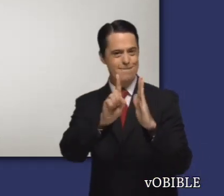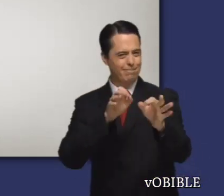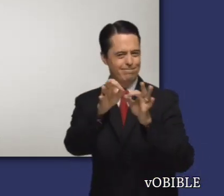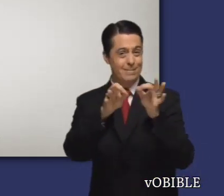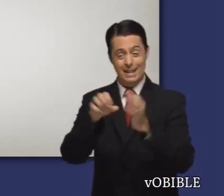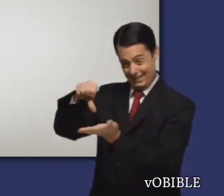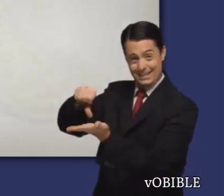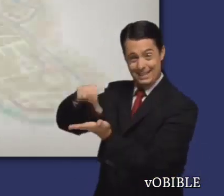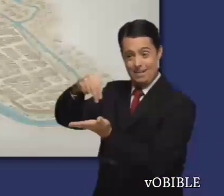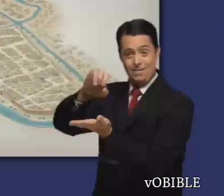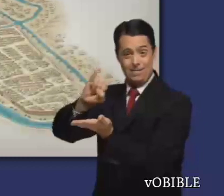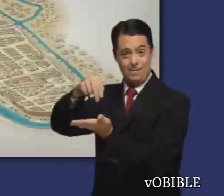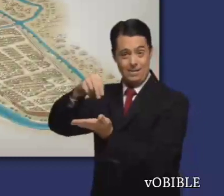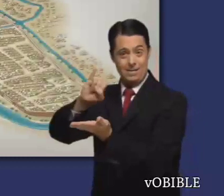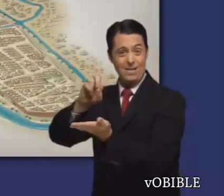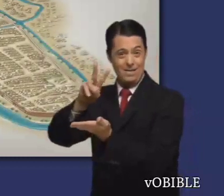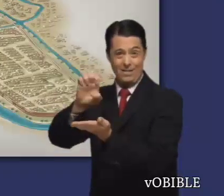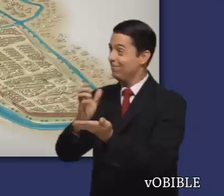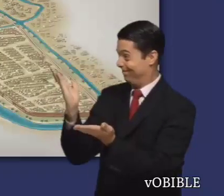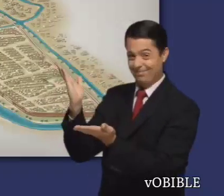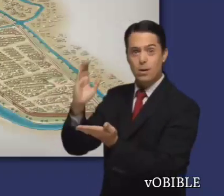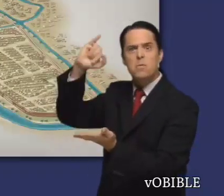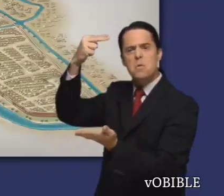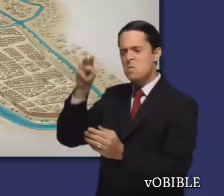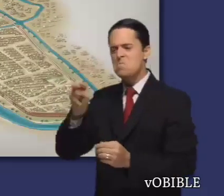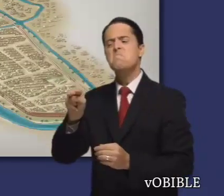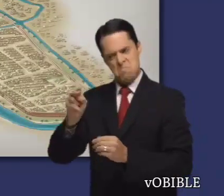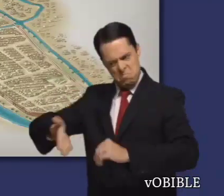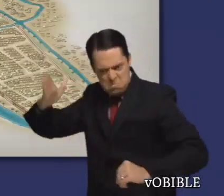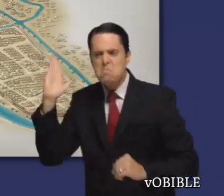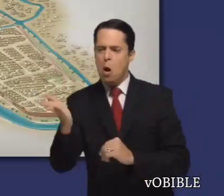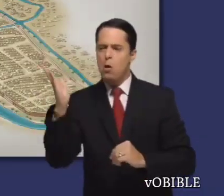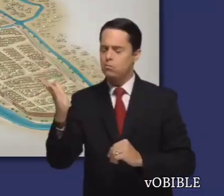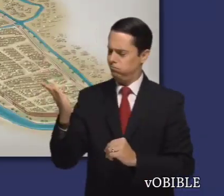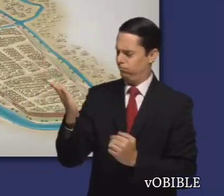En el capítulo 1, Nahum anuncia la sentencia de Jehová contra la ciudad de Nínive.